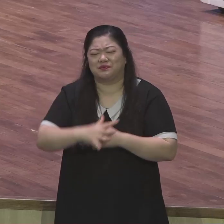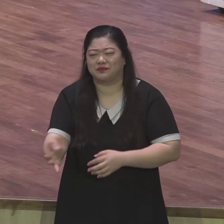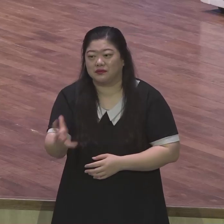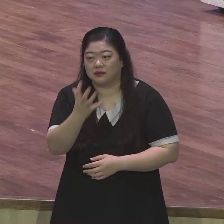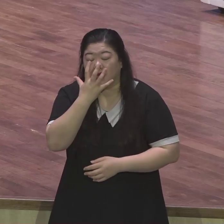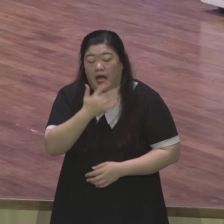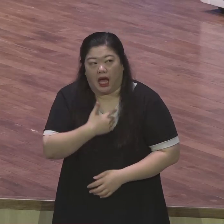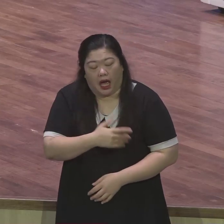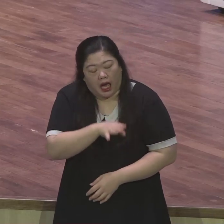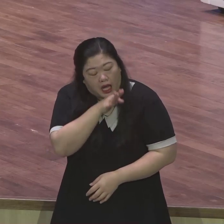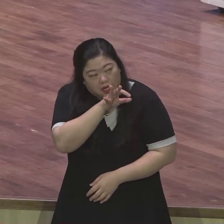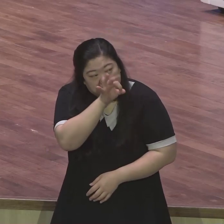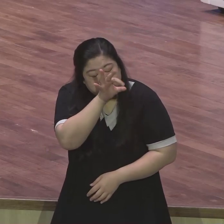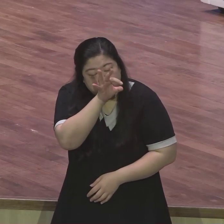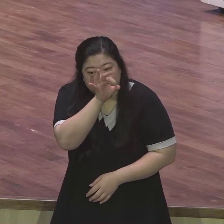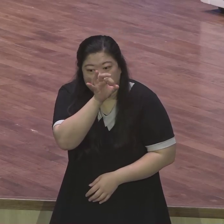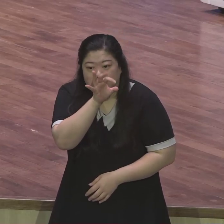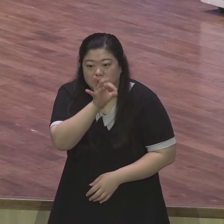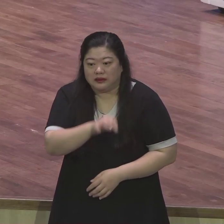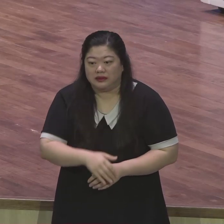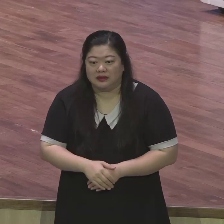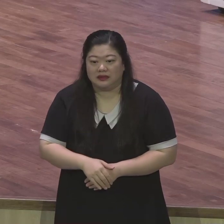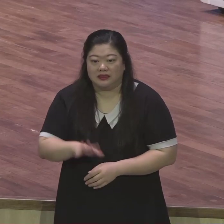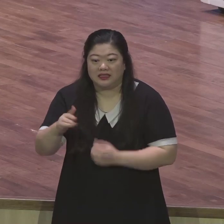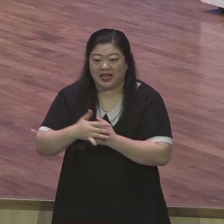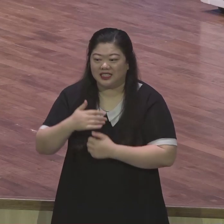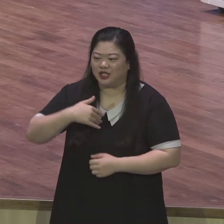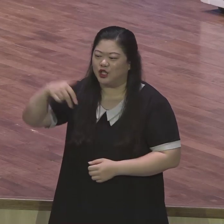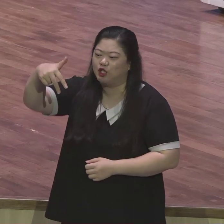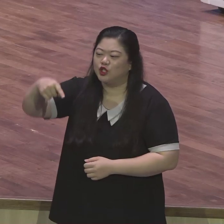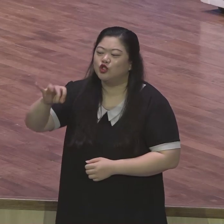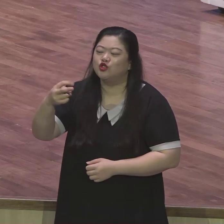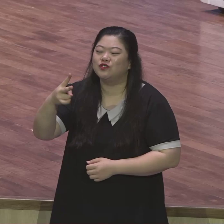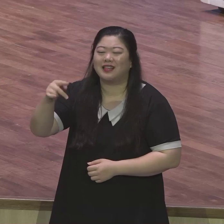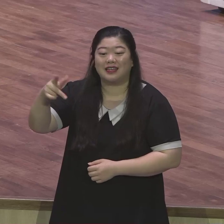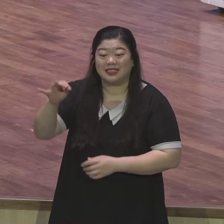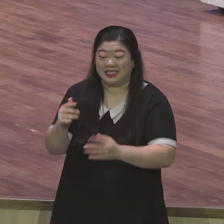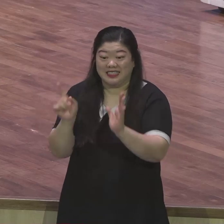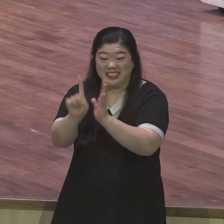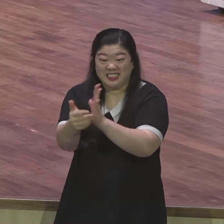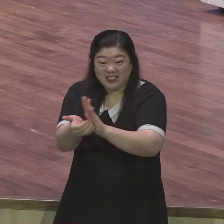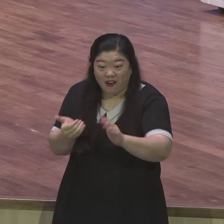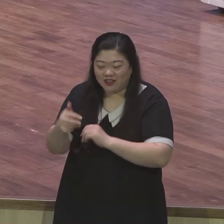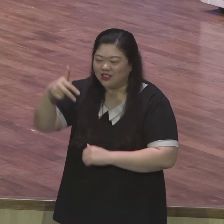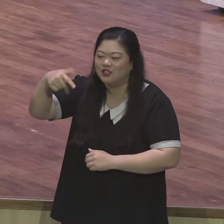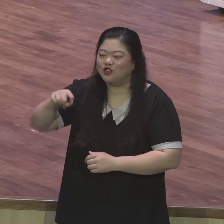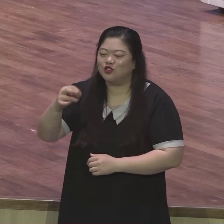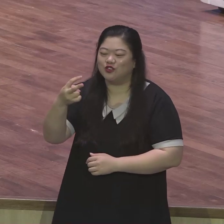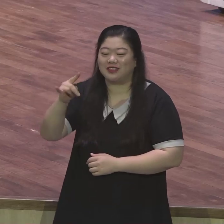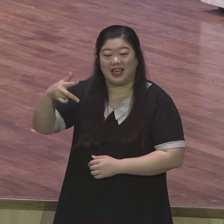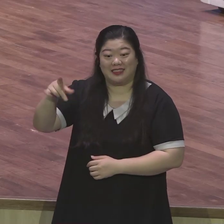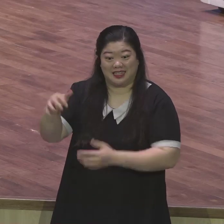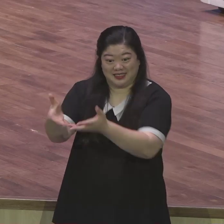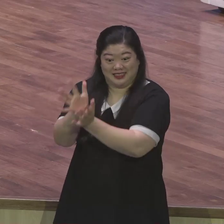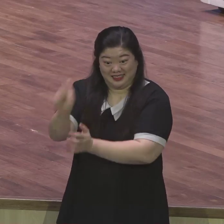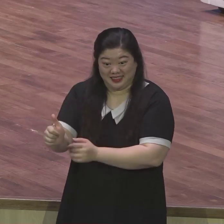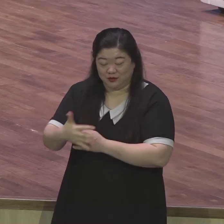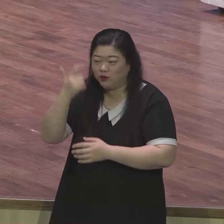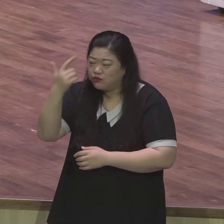중대장님께 중대장님 화생방 훈련하면 기분이 어떻습니까? 물어봤더니 중대장님께서 뭐든지 상상해 그